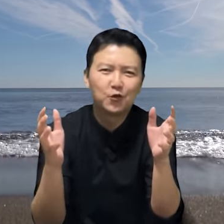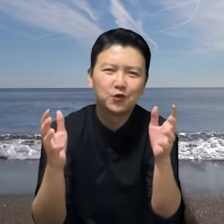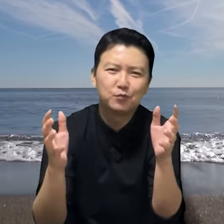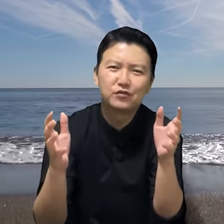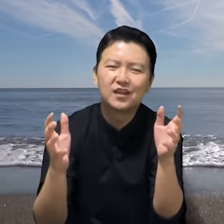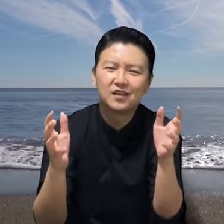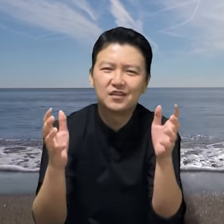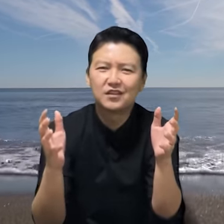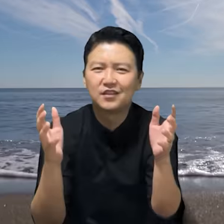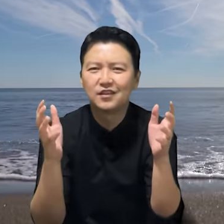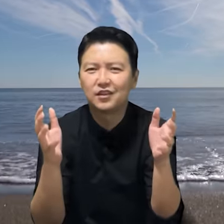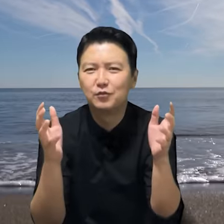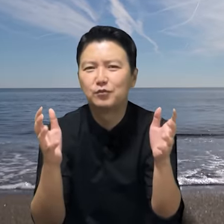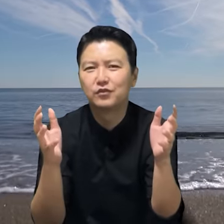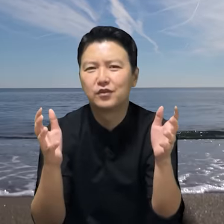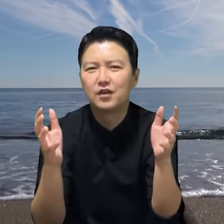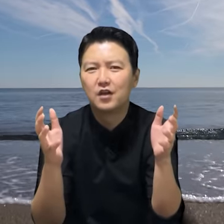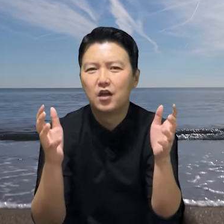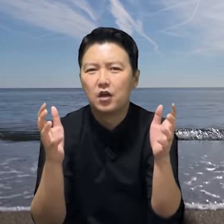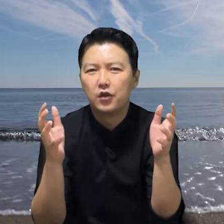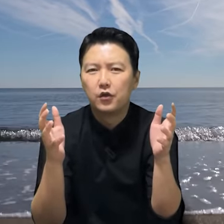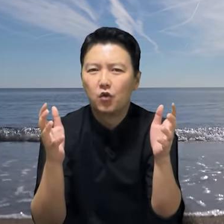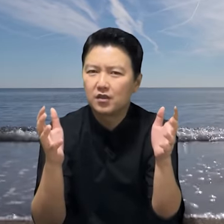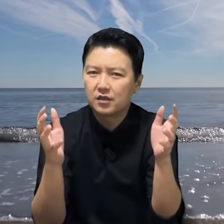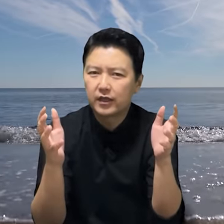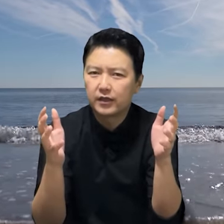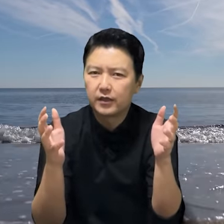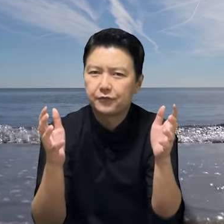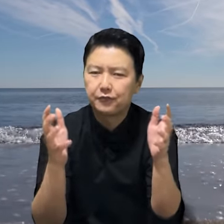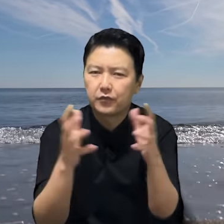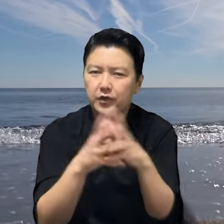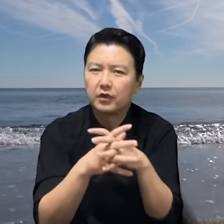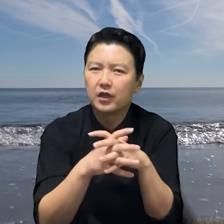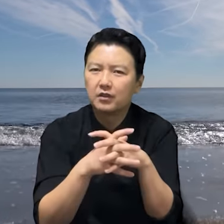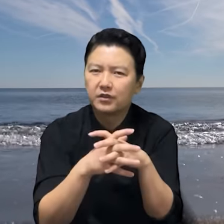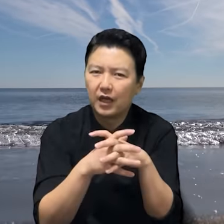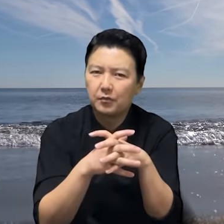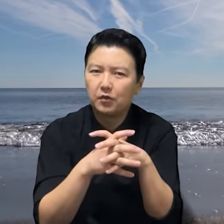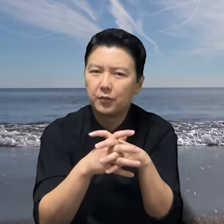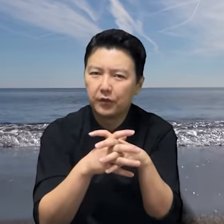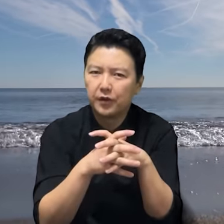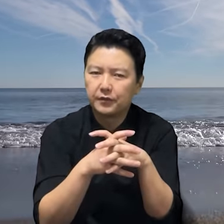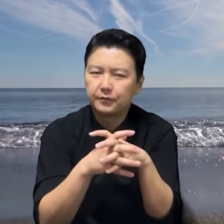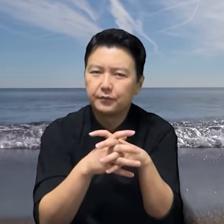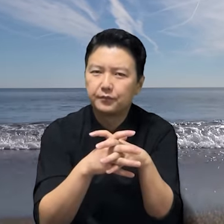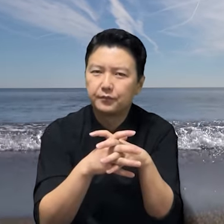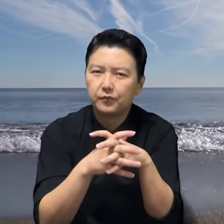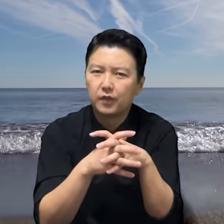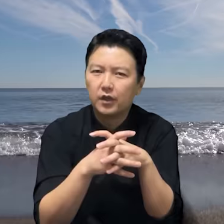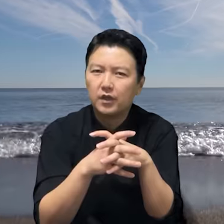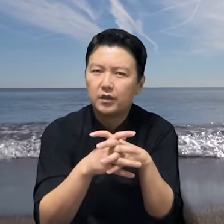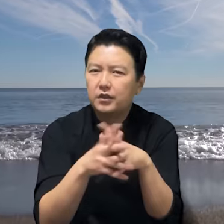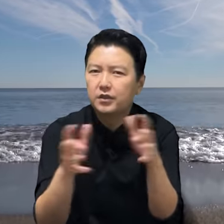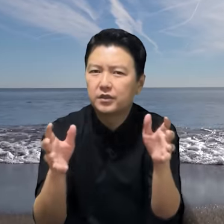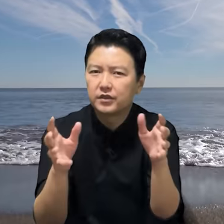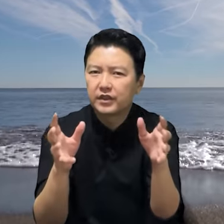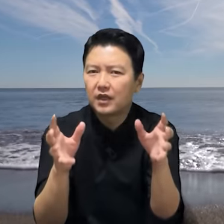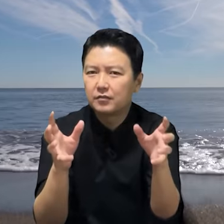불쌍한 지시 시민분들 왕정화야 형하는거 잘 보고 배워 그들은 작업